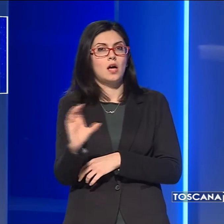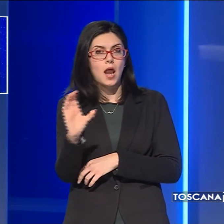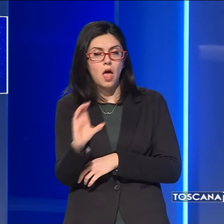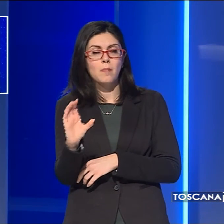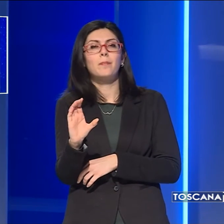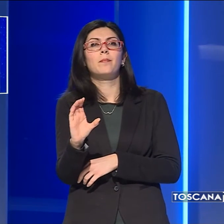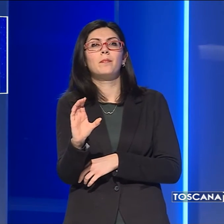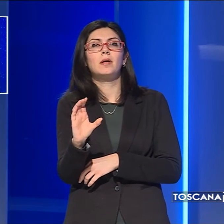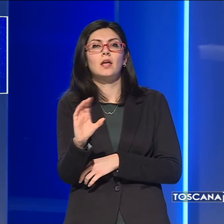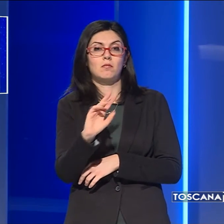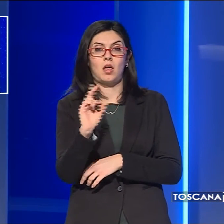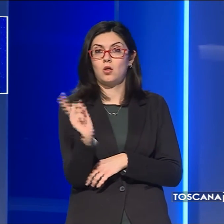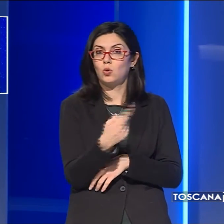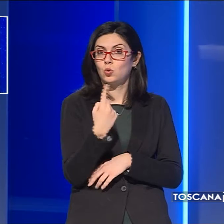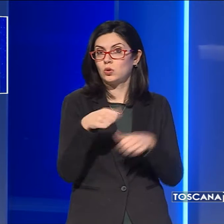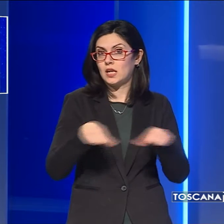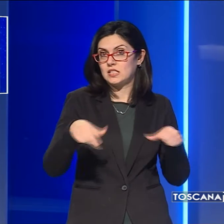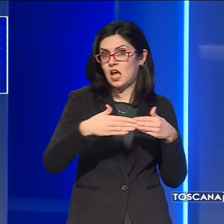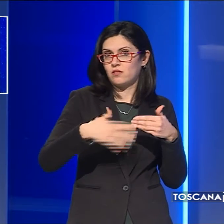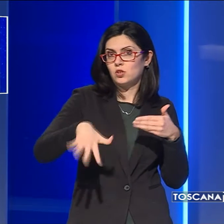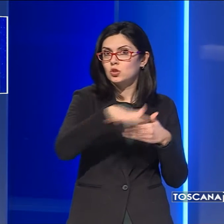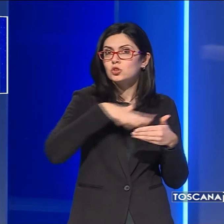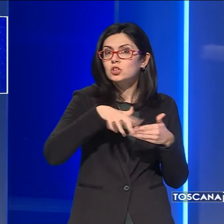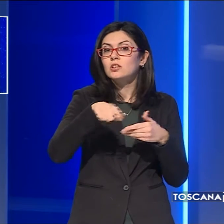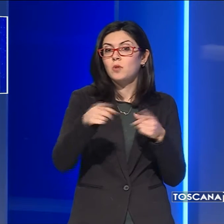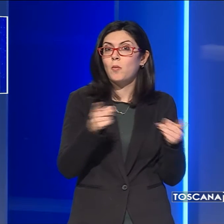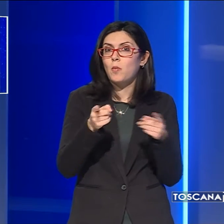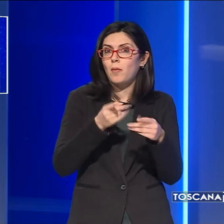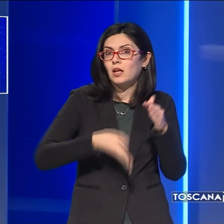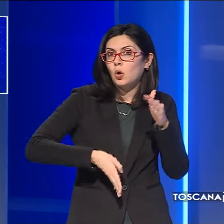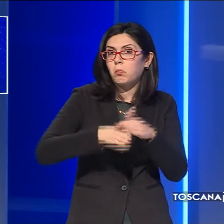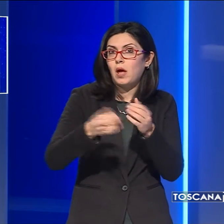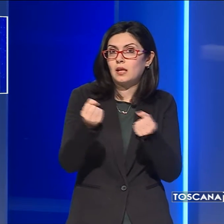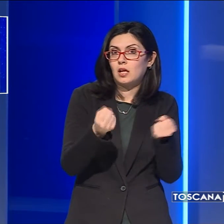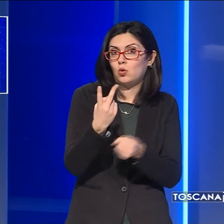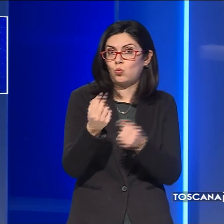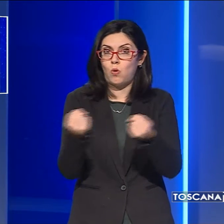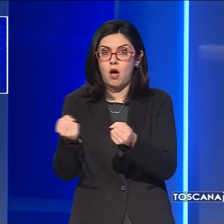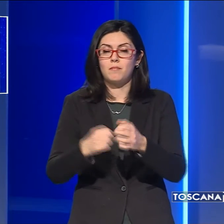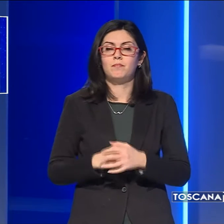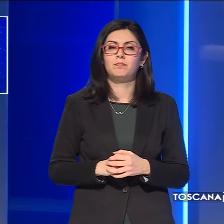Caraibi, ma tutti i residenti in zona, stava per ripartire a bordo di due auto.